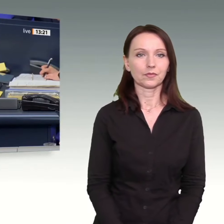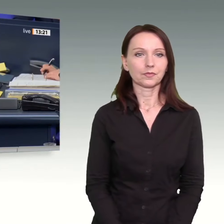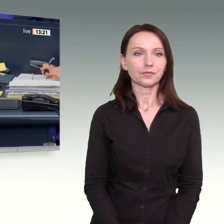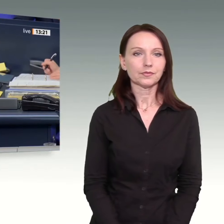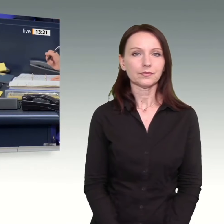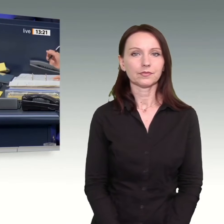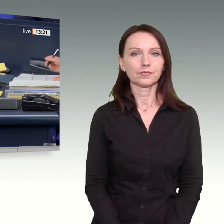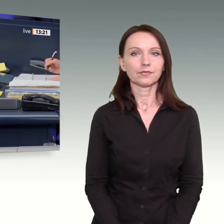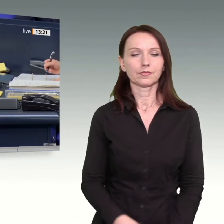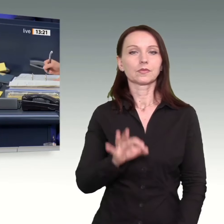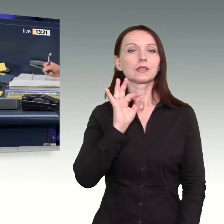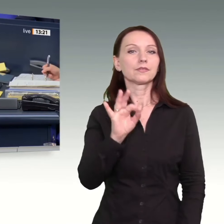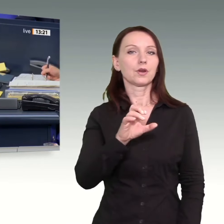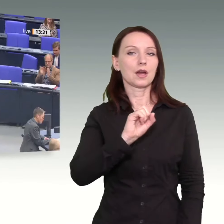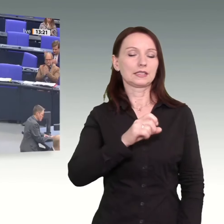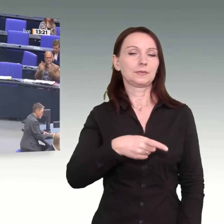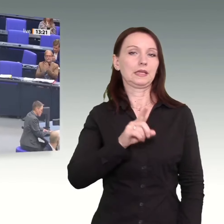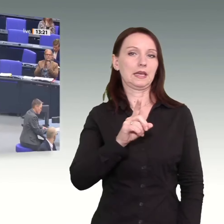Sebastian Rohloff hat das Wort für die SPD-Fraktion.